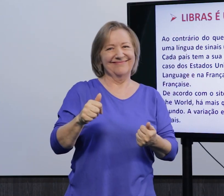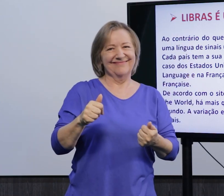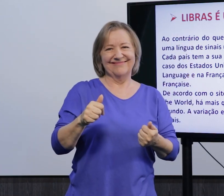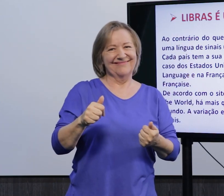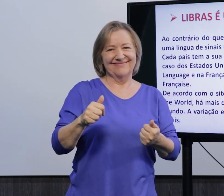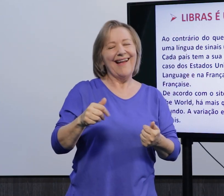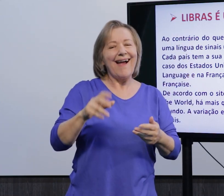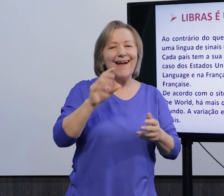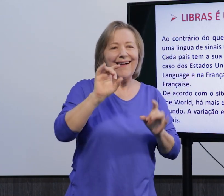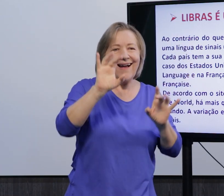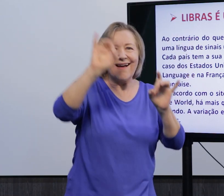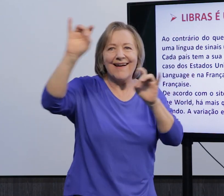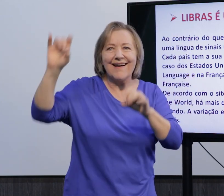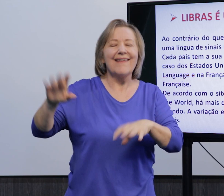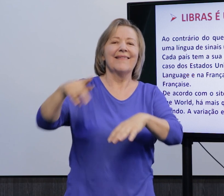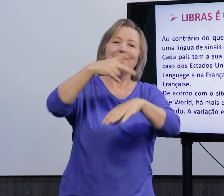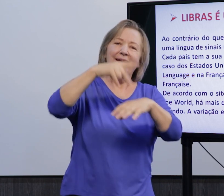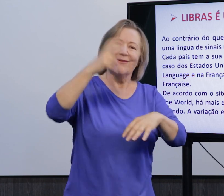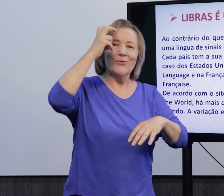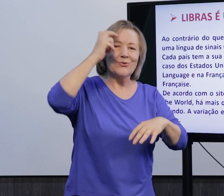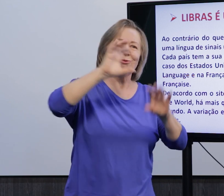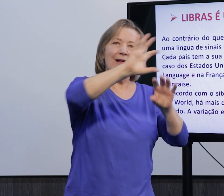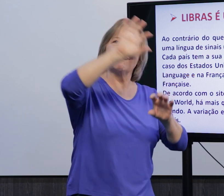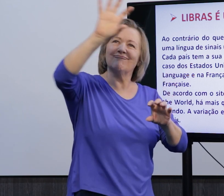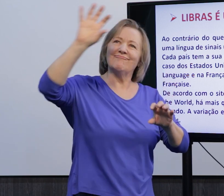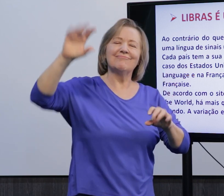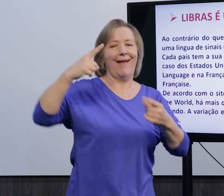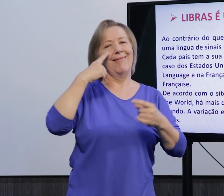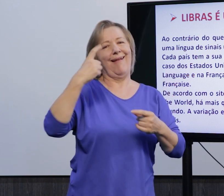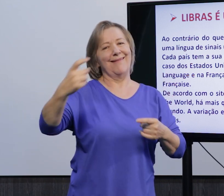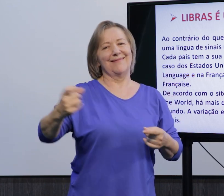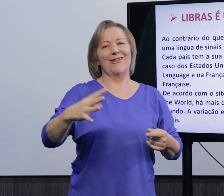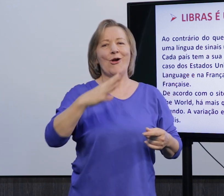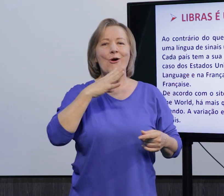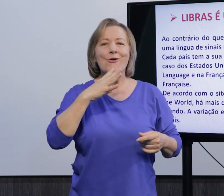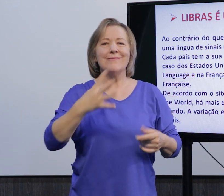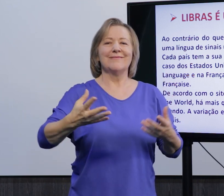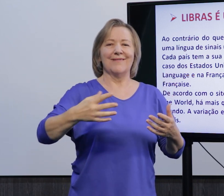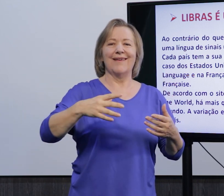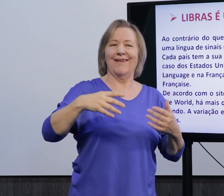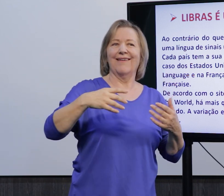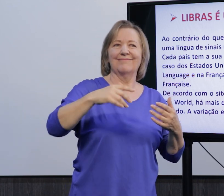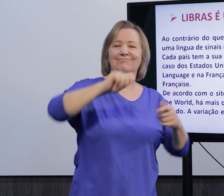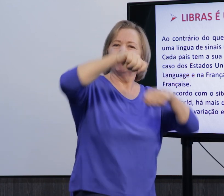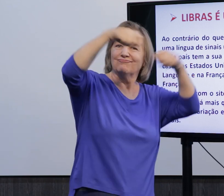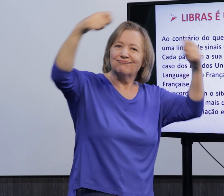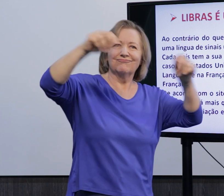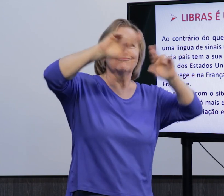oralidade universal, né, cada país possui a sua especificidade, a sua cultura, né, possui o seu próprio conhecimento, né,